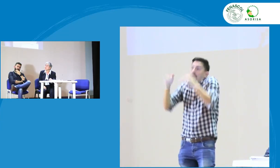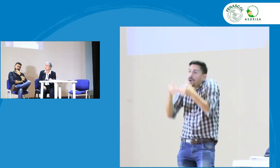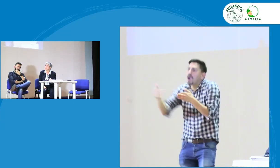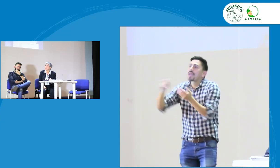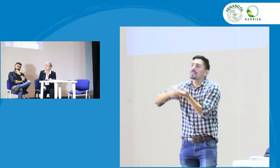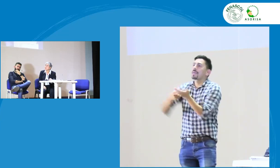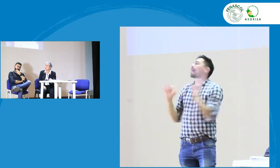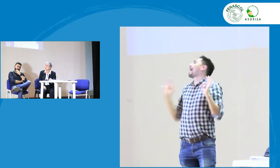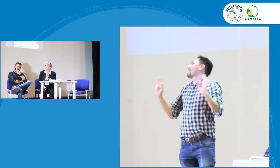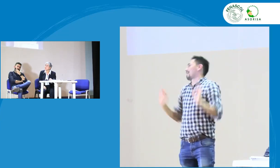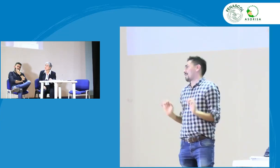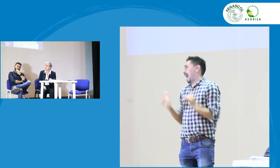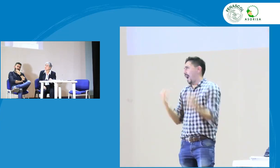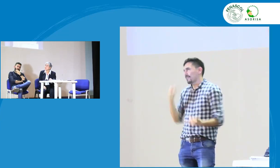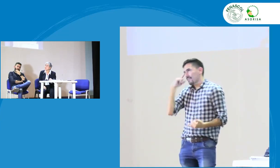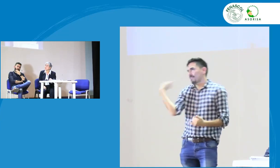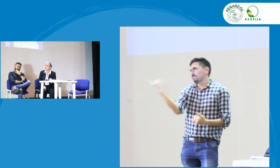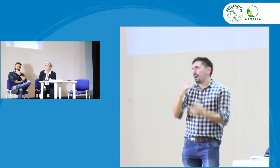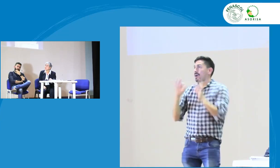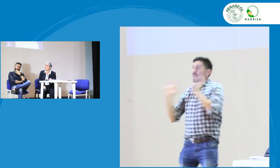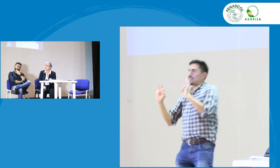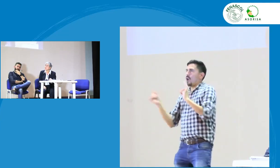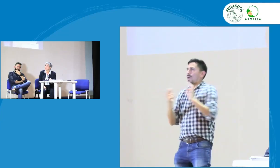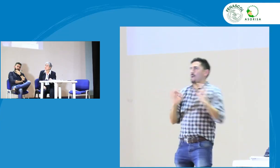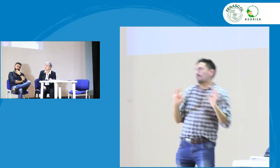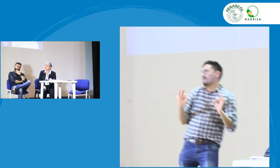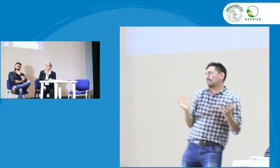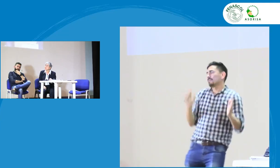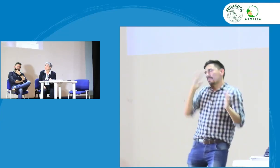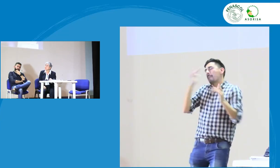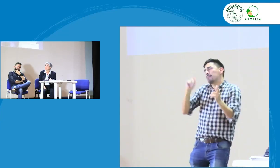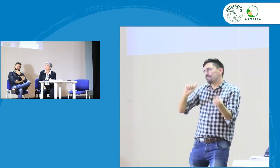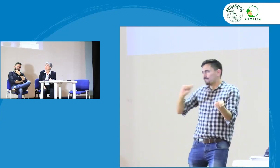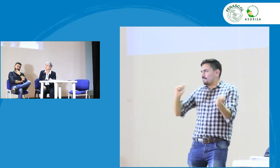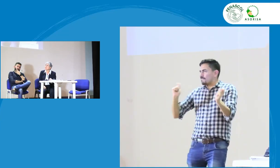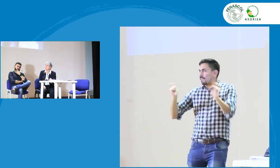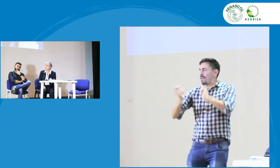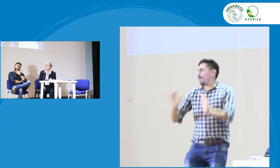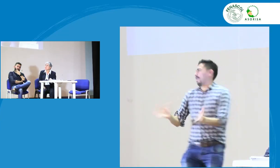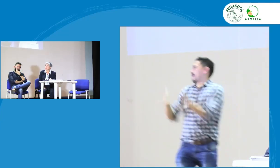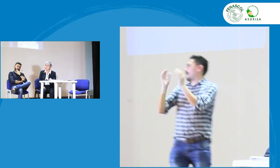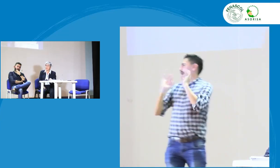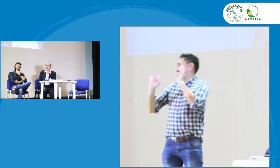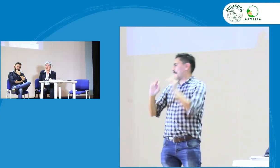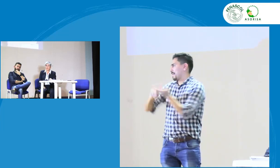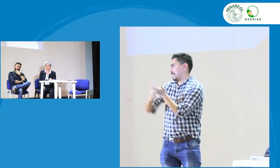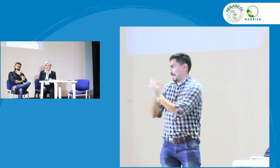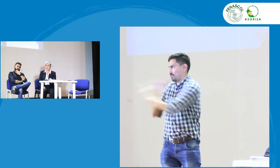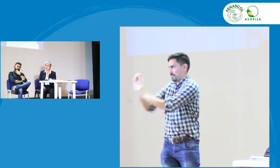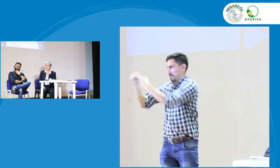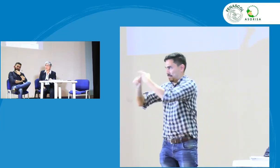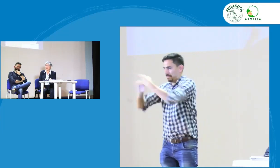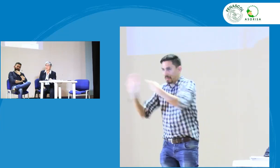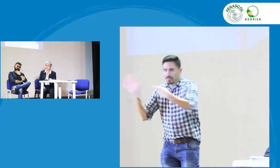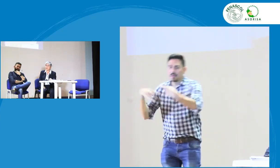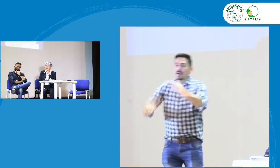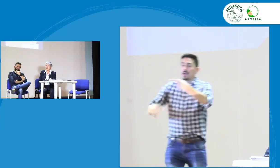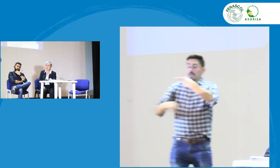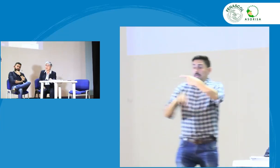relación a la pregunta de Fabián estamos buscando la calidad de los servicios de interpretación y esto ha ido evolucionando con el tiempo en